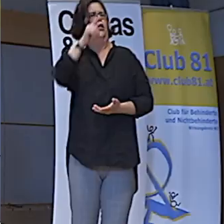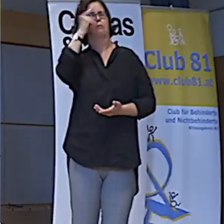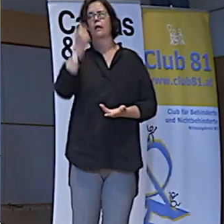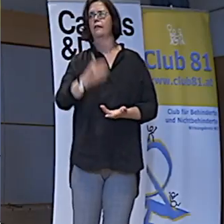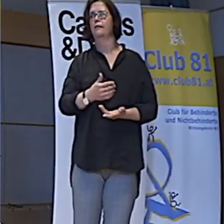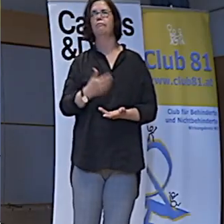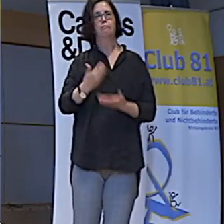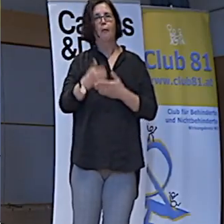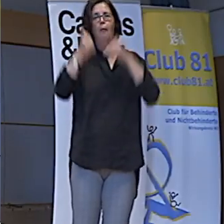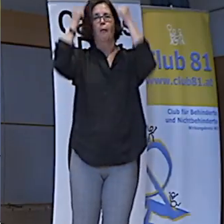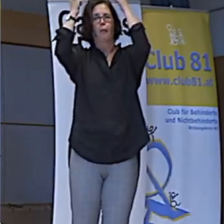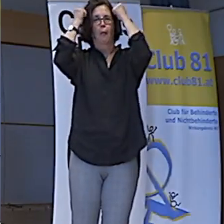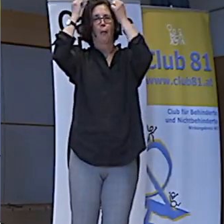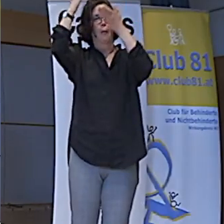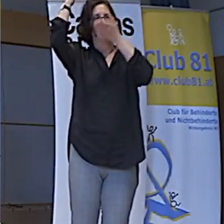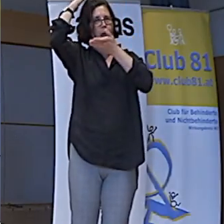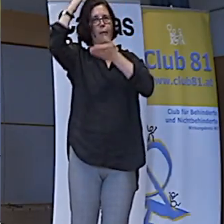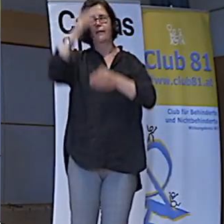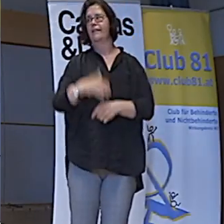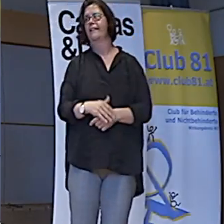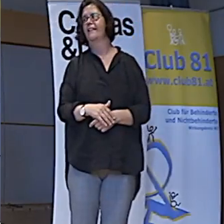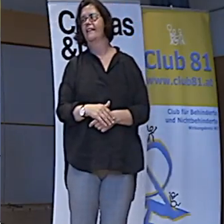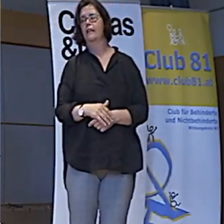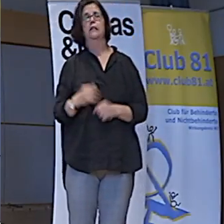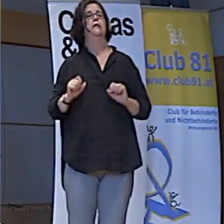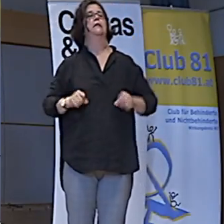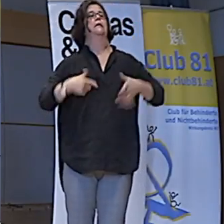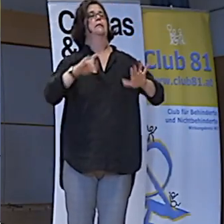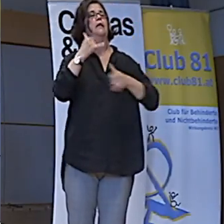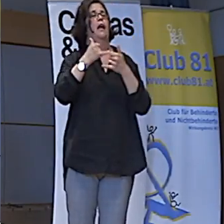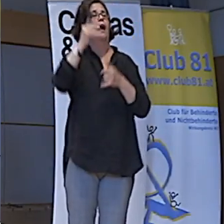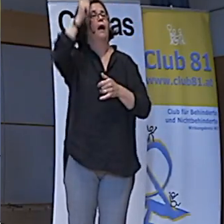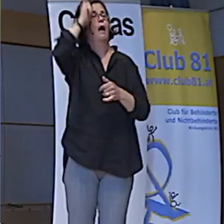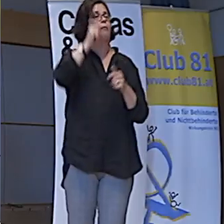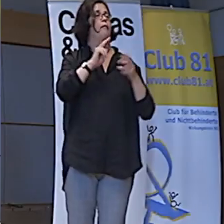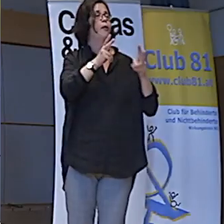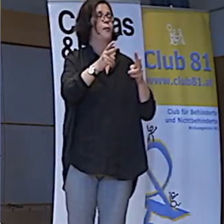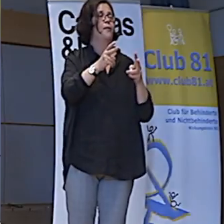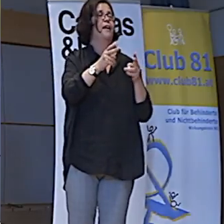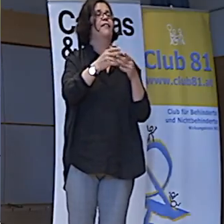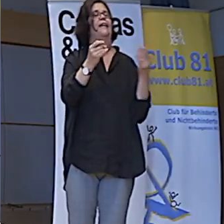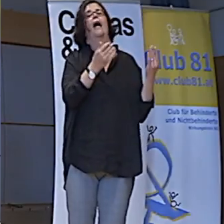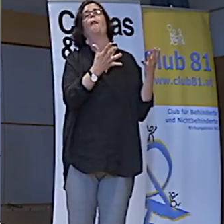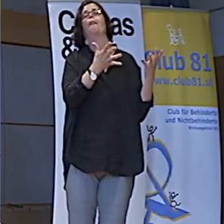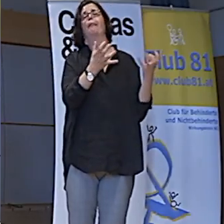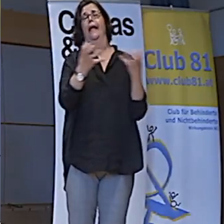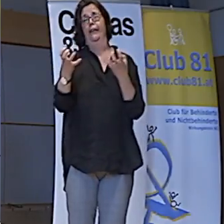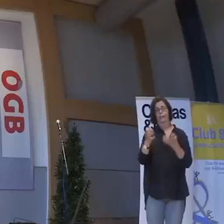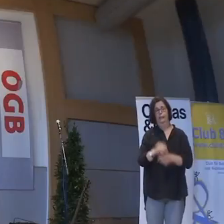Und seitdem habe ich das Kappel auf. Heut, 17 Jahre später, ist das Kappel mehr praktikabel.